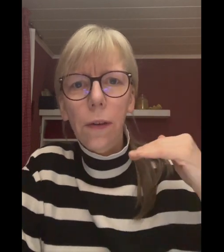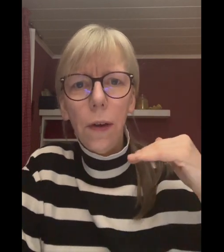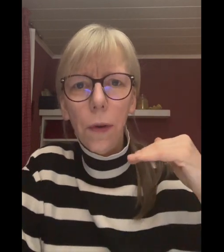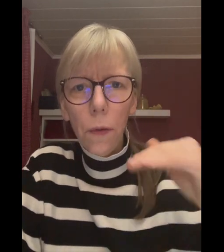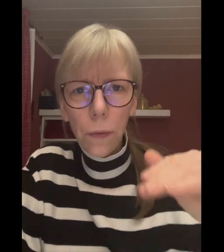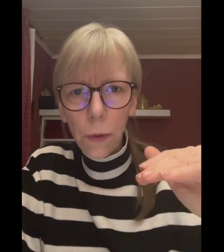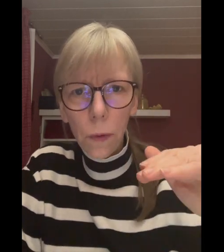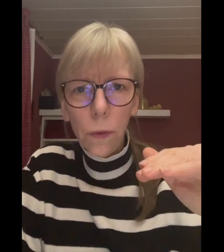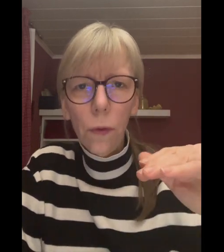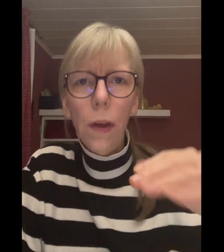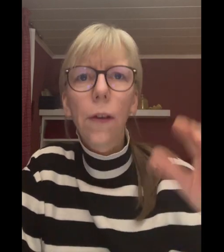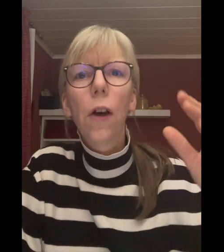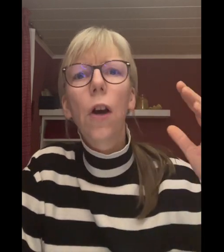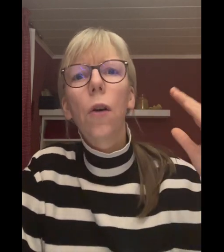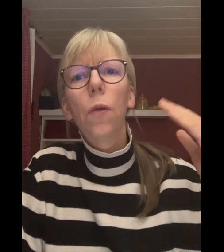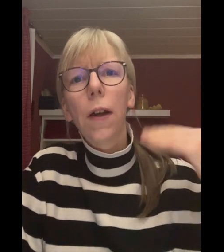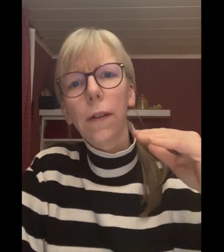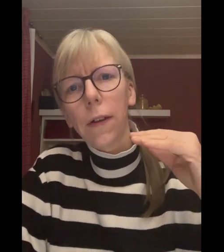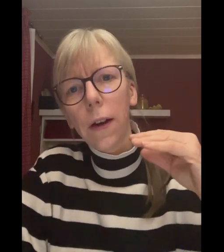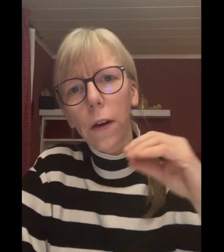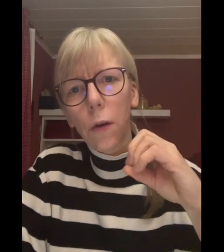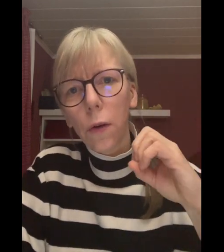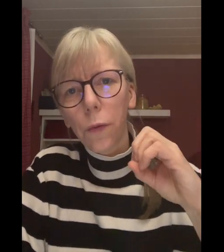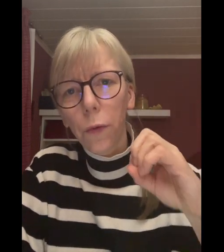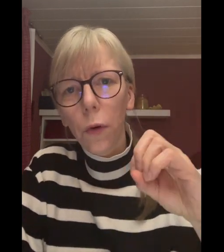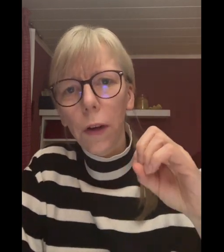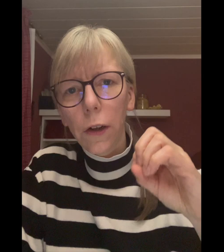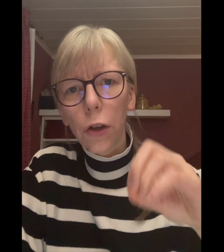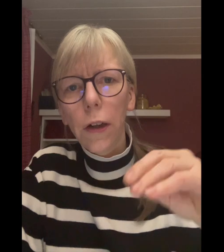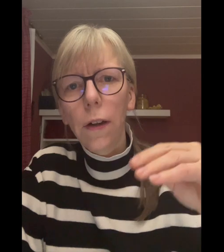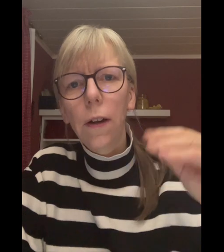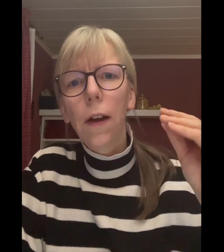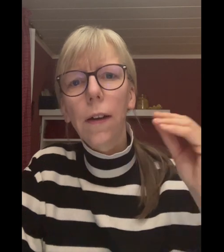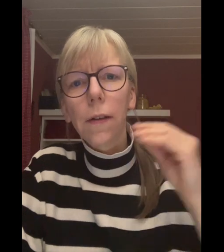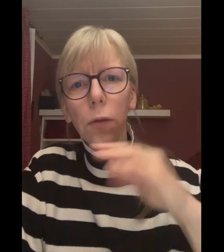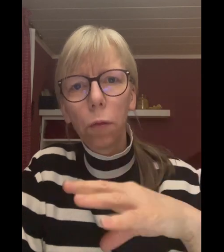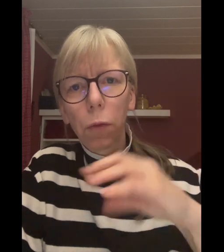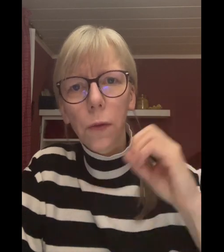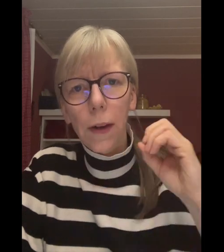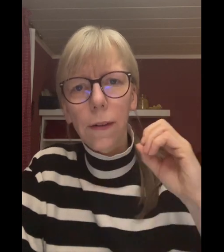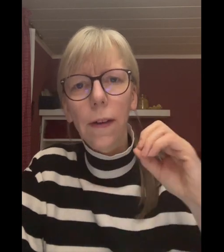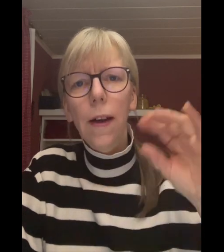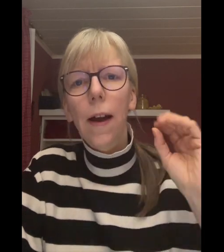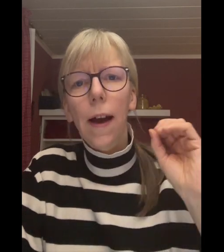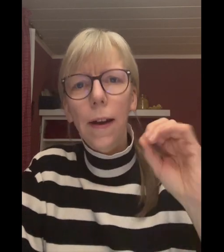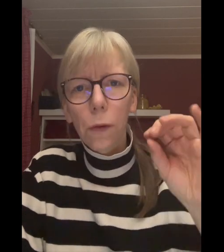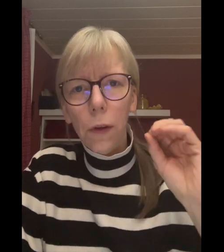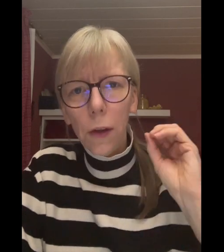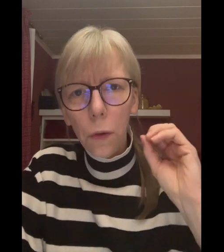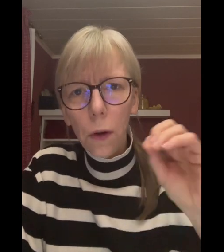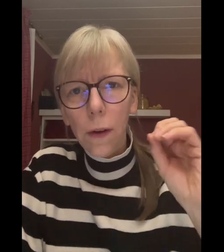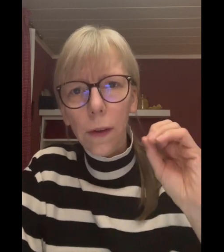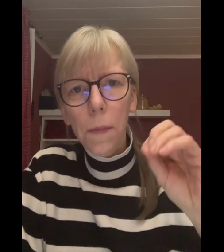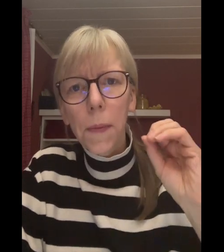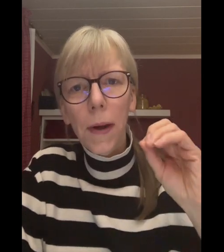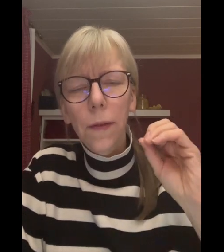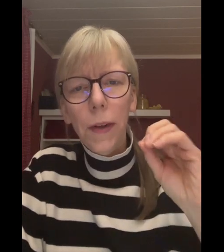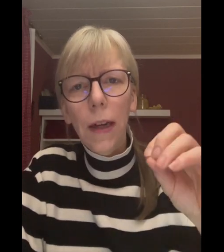hier vernünftig funktioniert und hat sich dann da auch für entschieden, das umzusetzen. Also, ich höre das immer mal wieder,